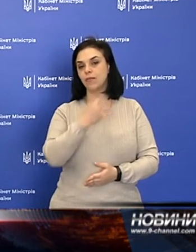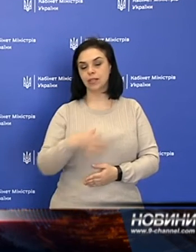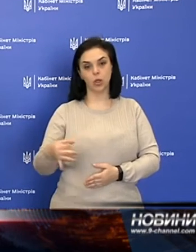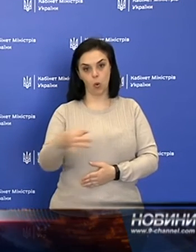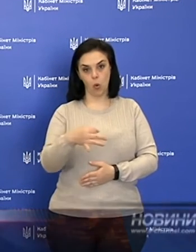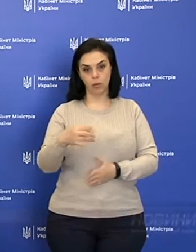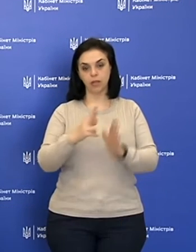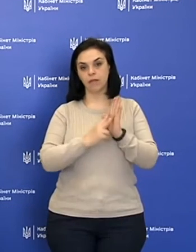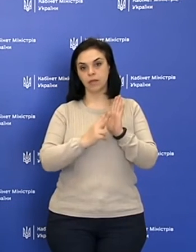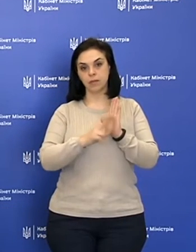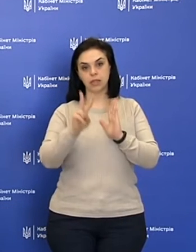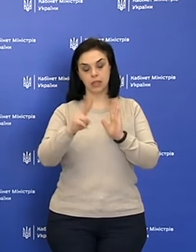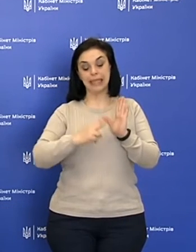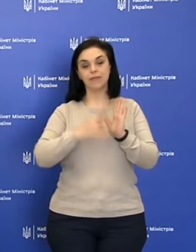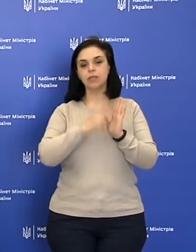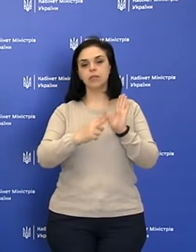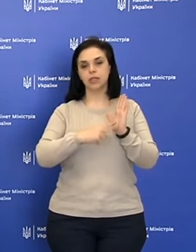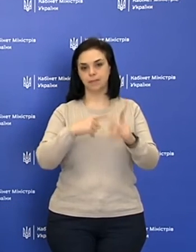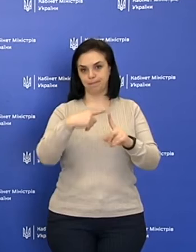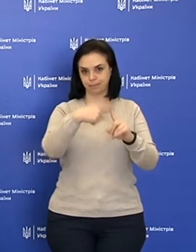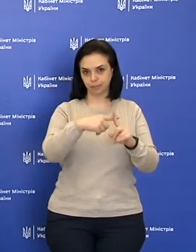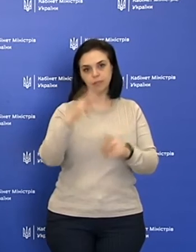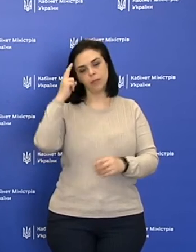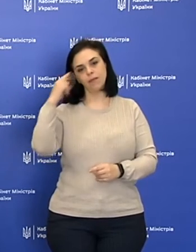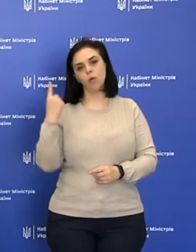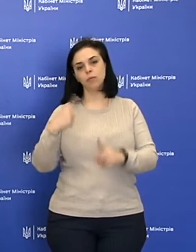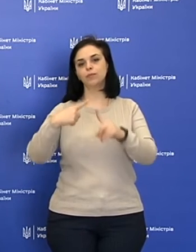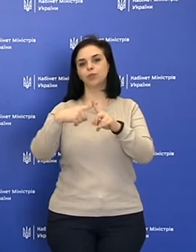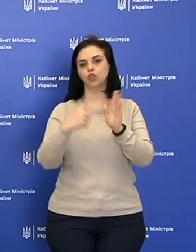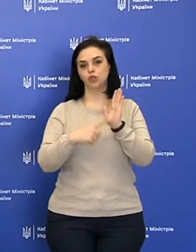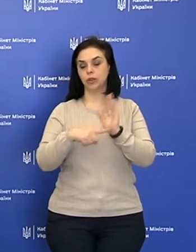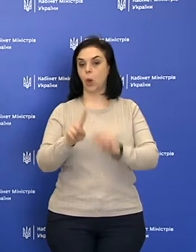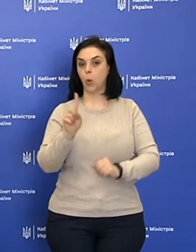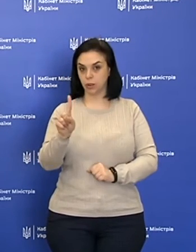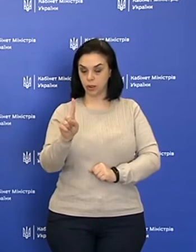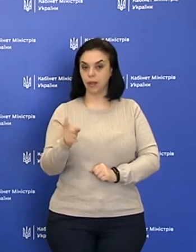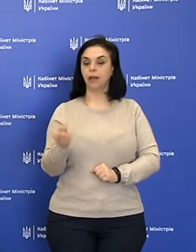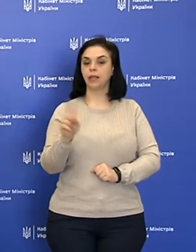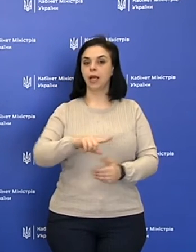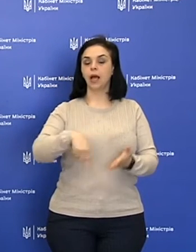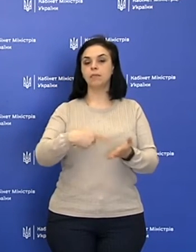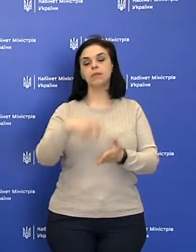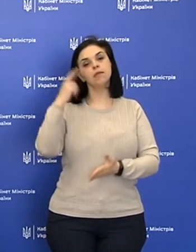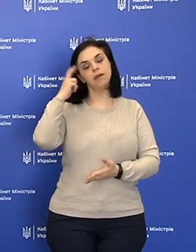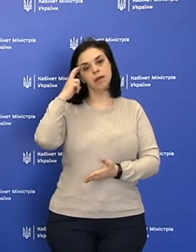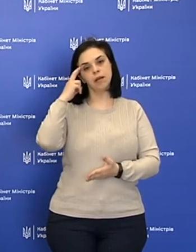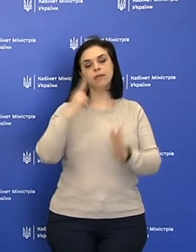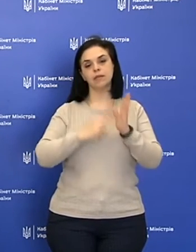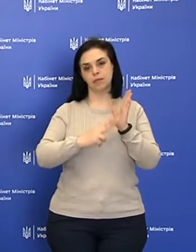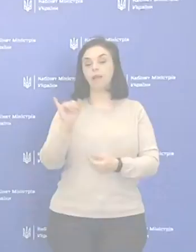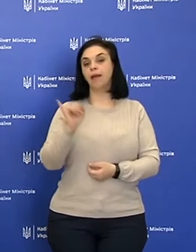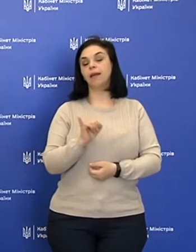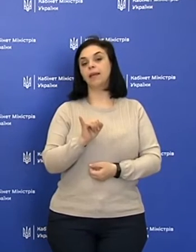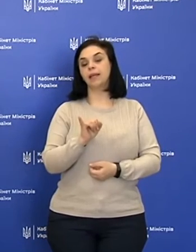області – 87, Київській області – 61 та місті Києві – 70.